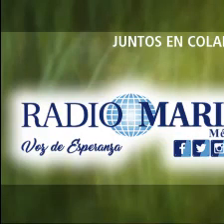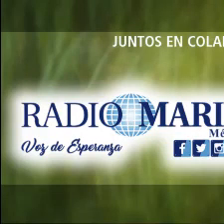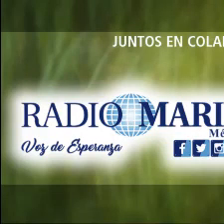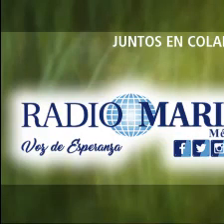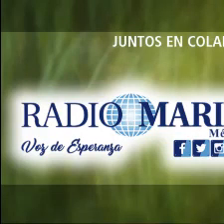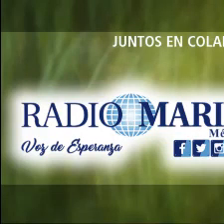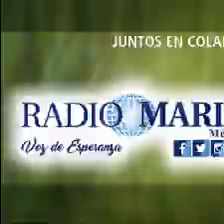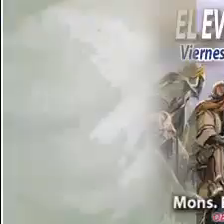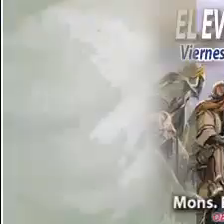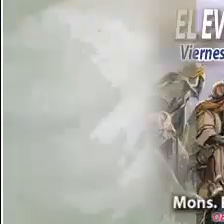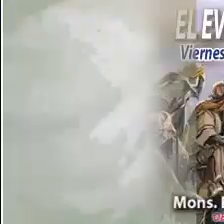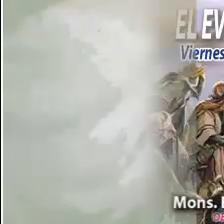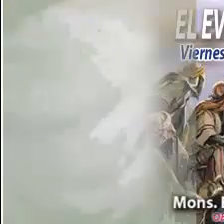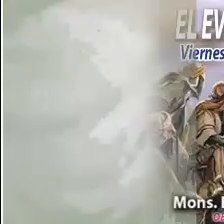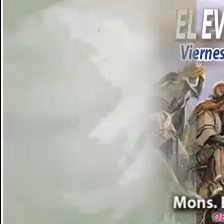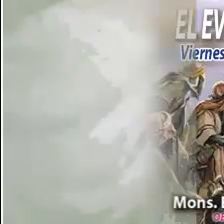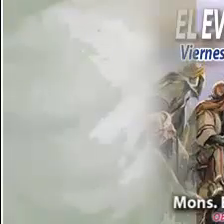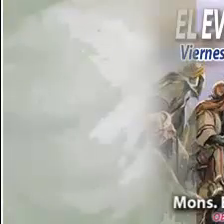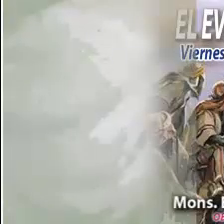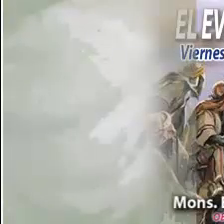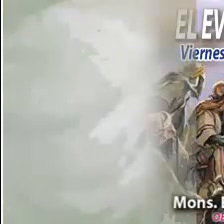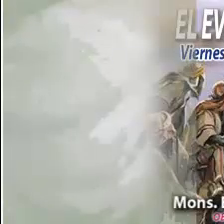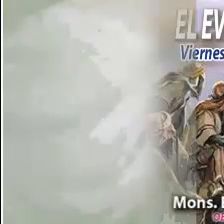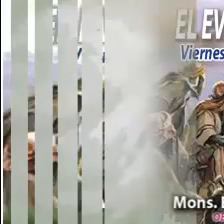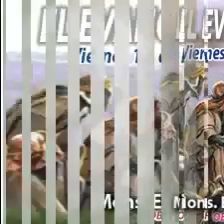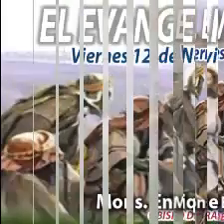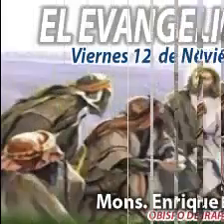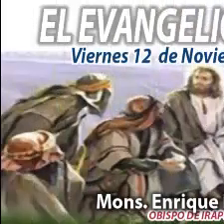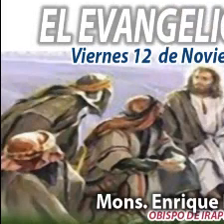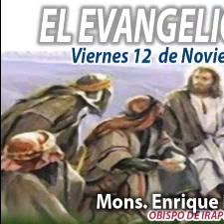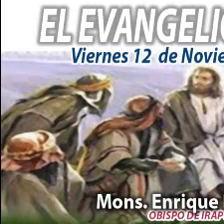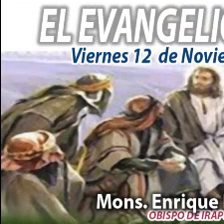en nombre del Padre, y del Hijo, y del Espíritu Santo.